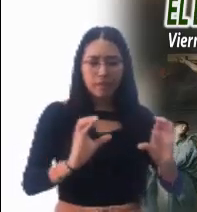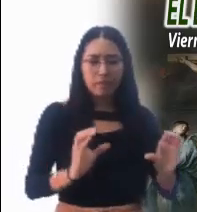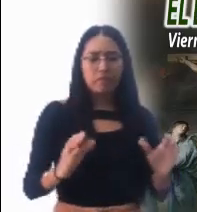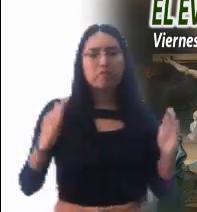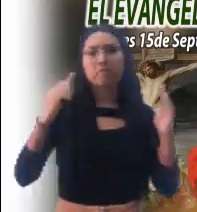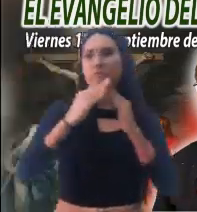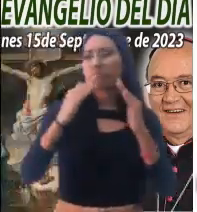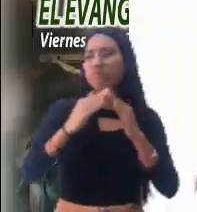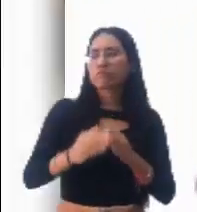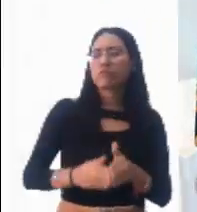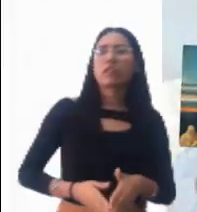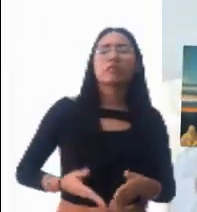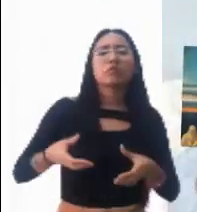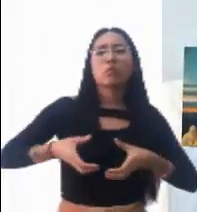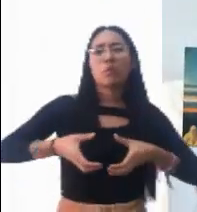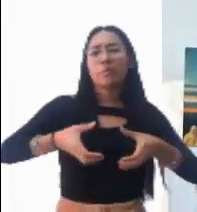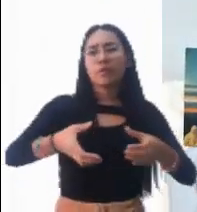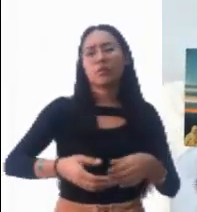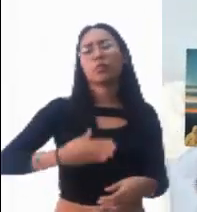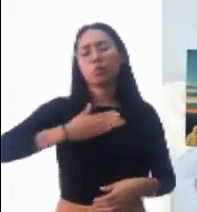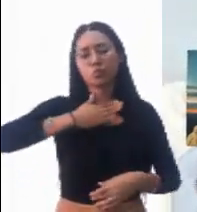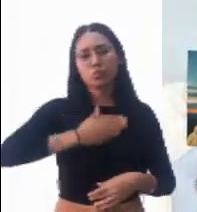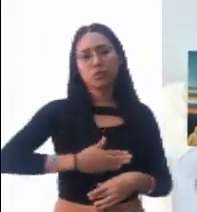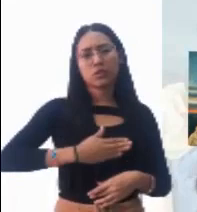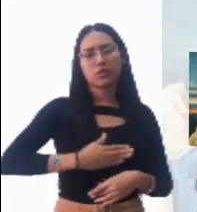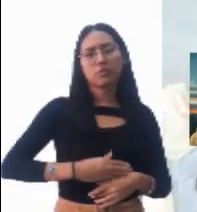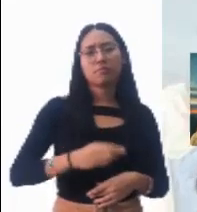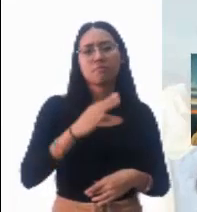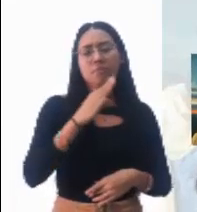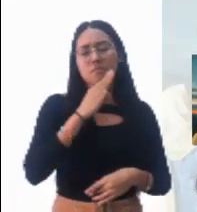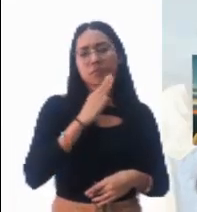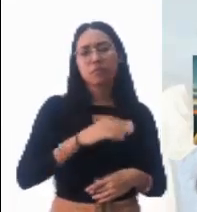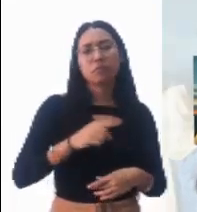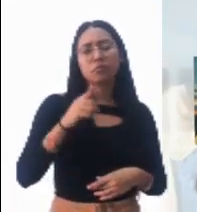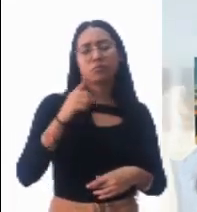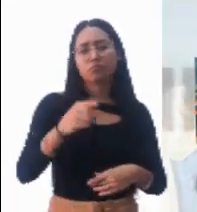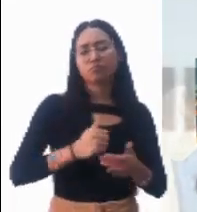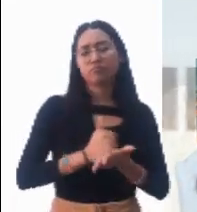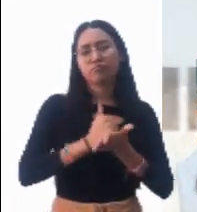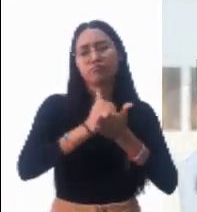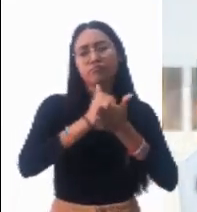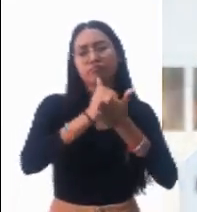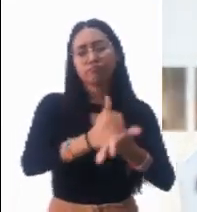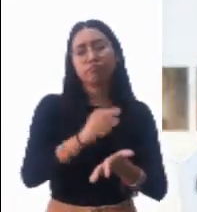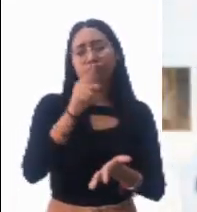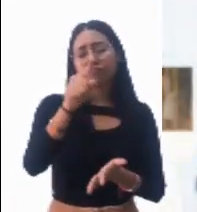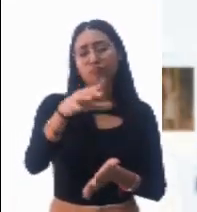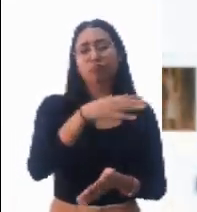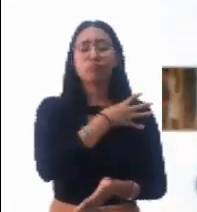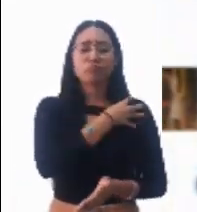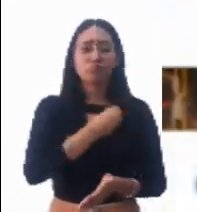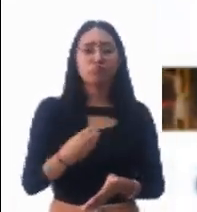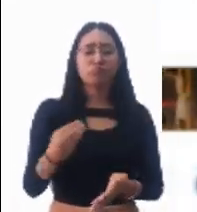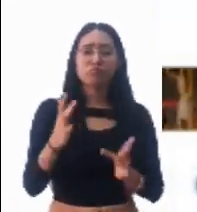abriguen y caminos de justicia. Madre del servicio, que adelantas la hora de tu Hijo para